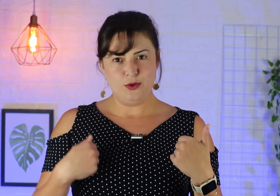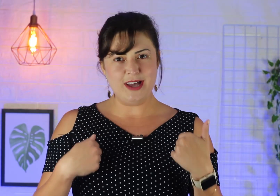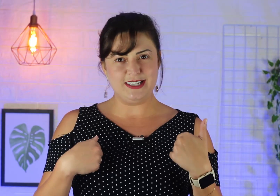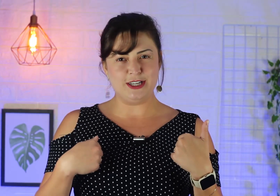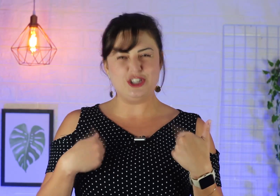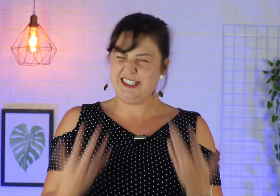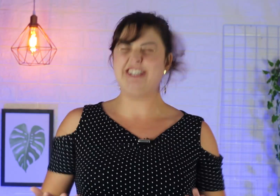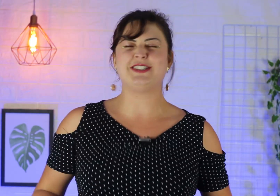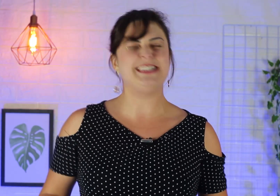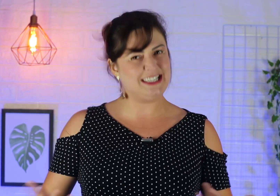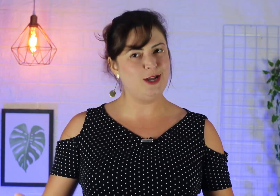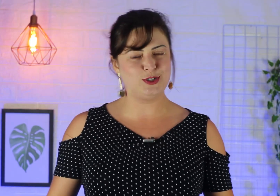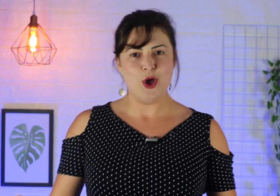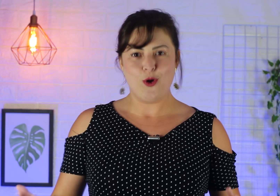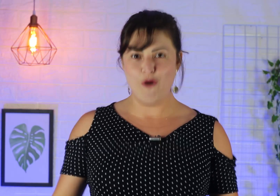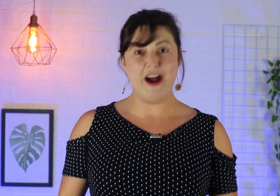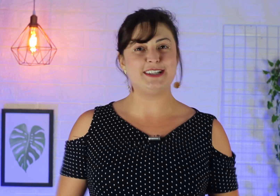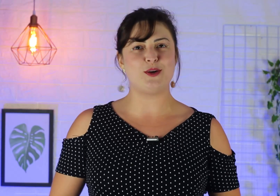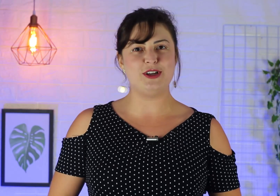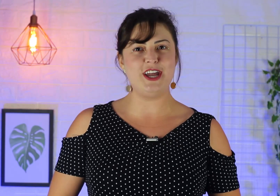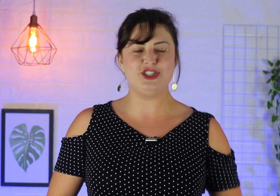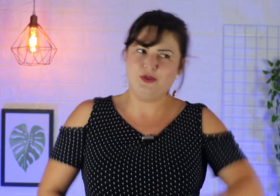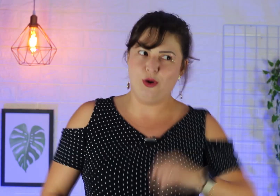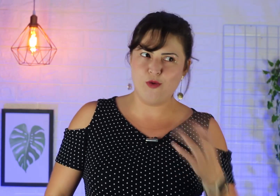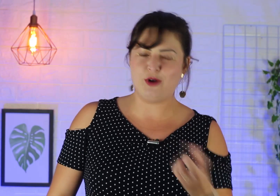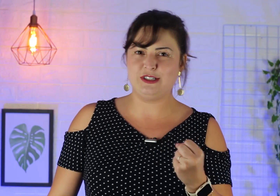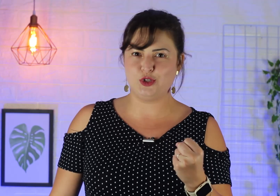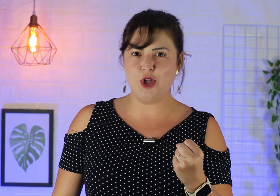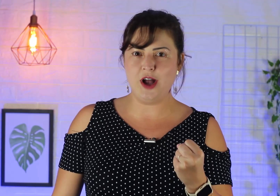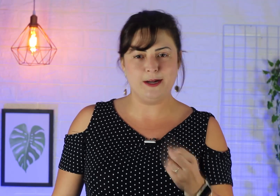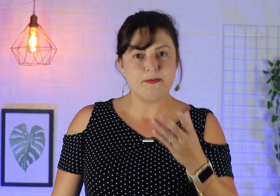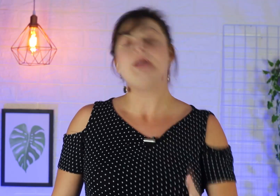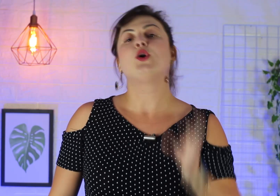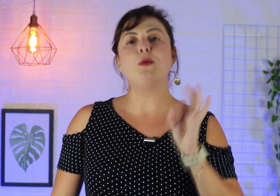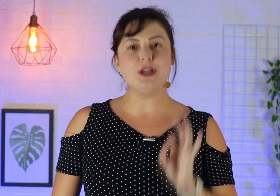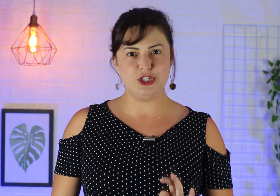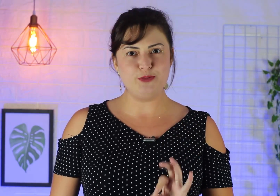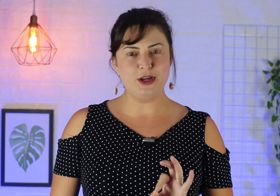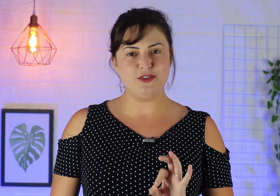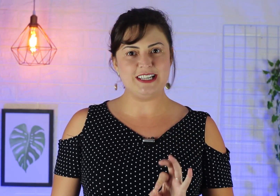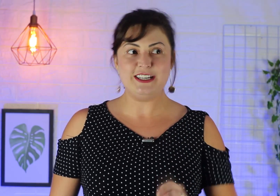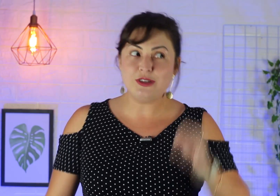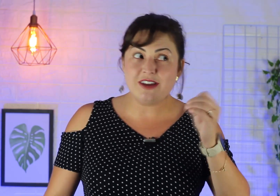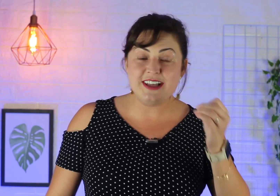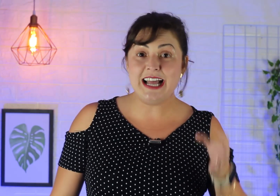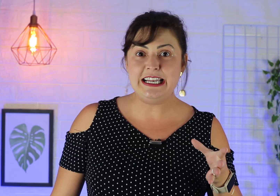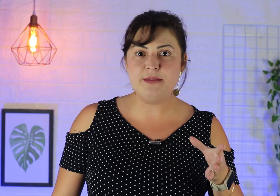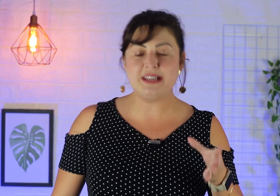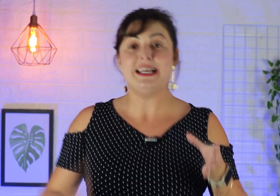Não é assim que a gente sente, às vezes, que Deus conversa com a gente quando alguma coisa nos toca, como que a gente pode fazer isso através da Libras